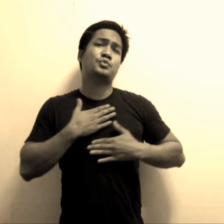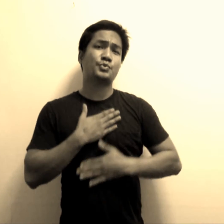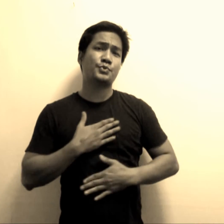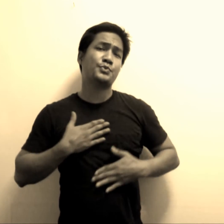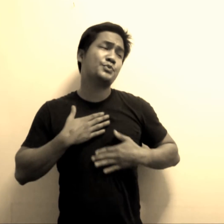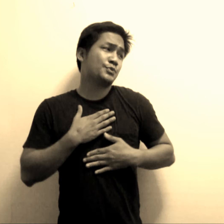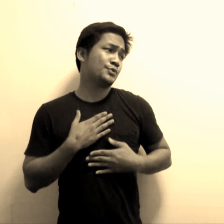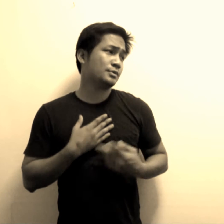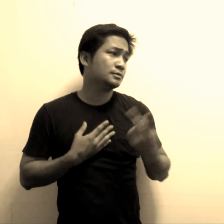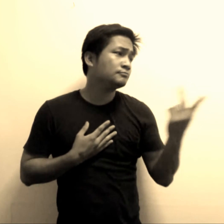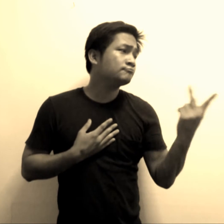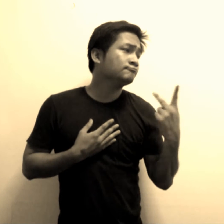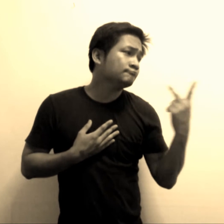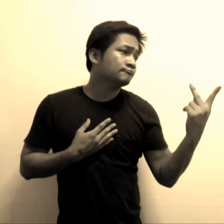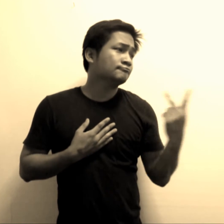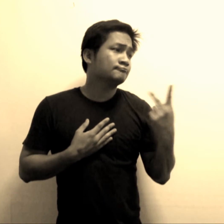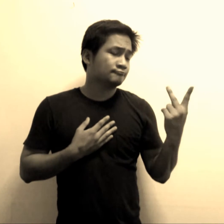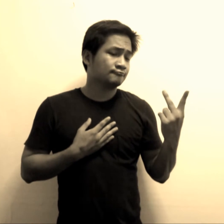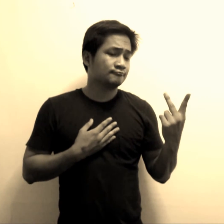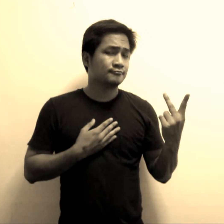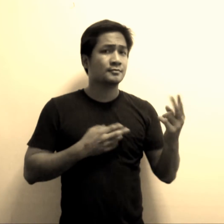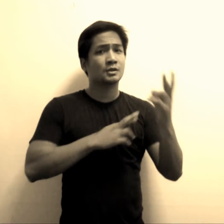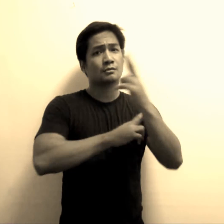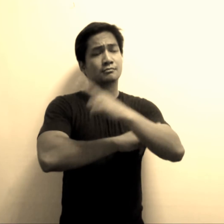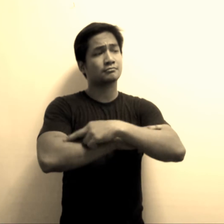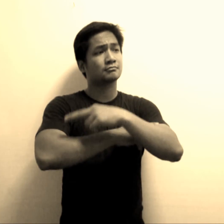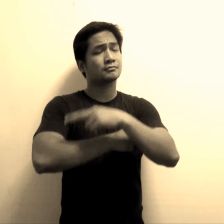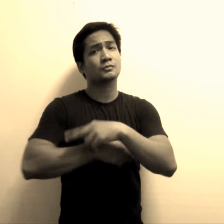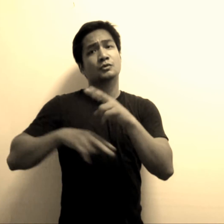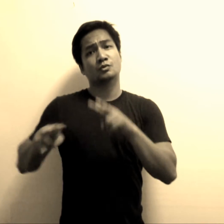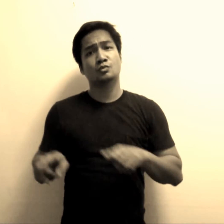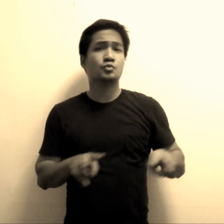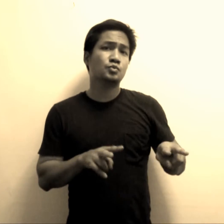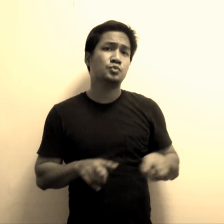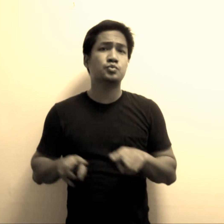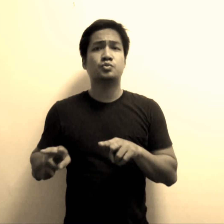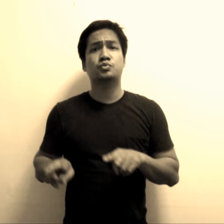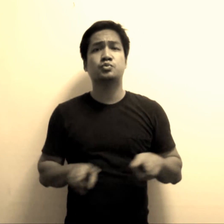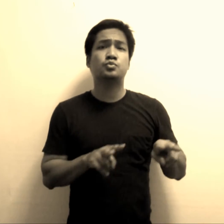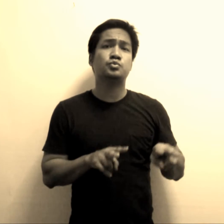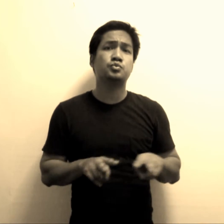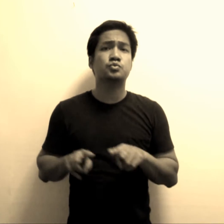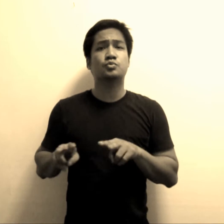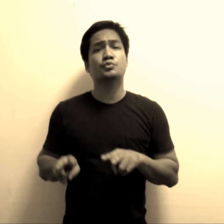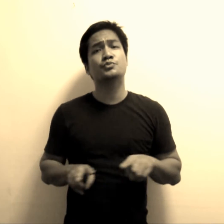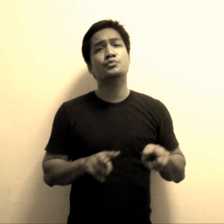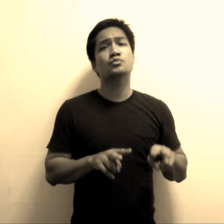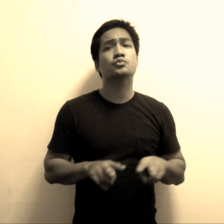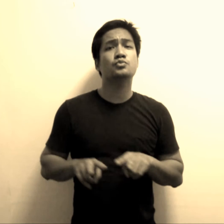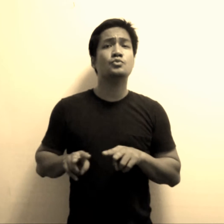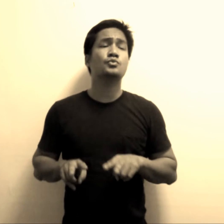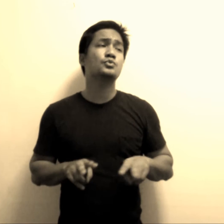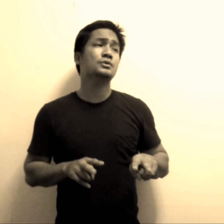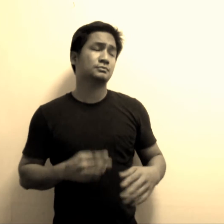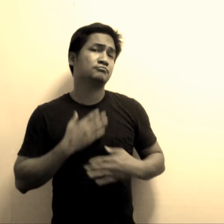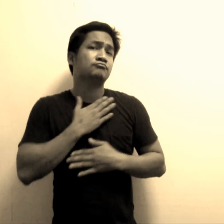ko kitang duha Dirimu pahuay Genahan